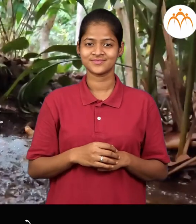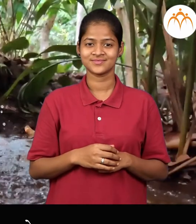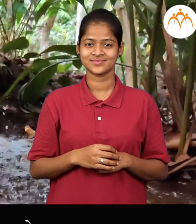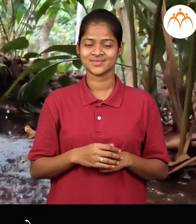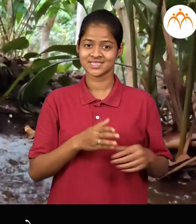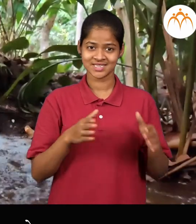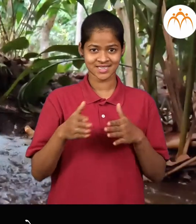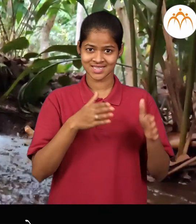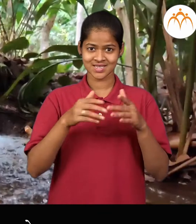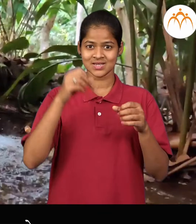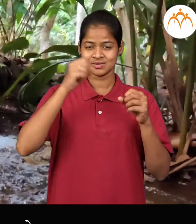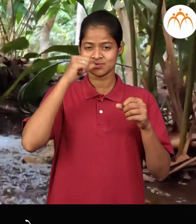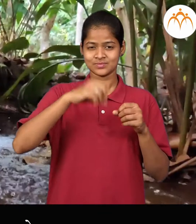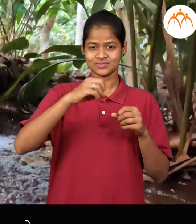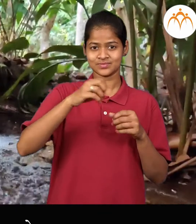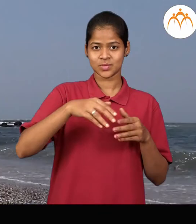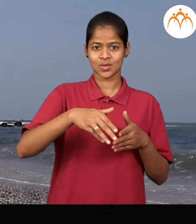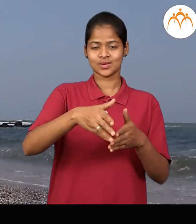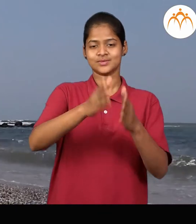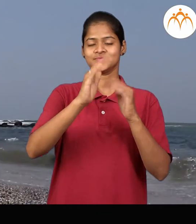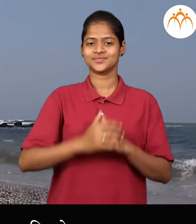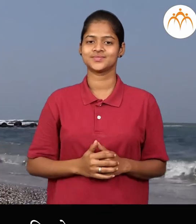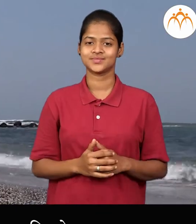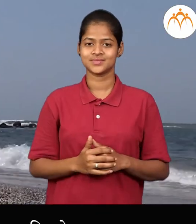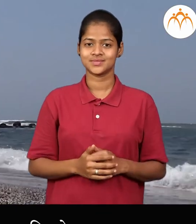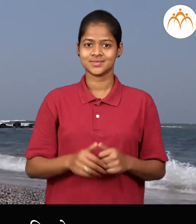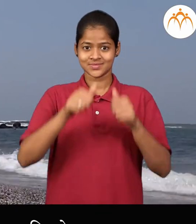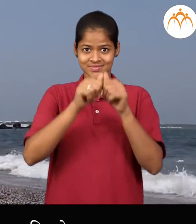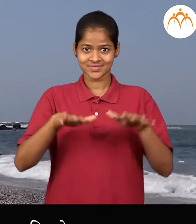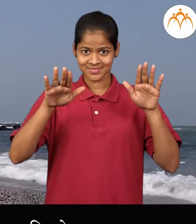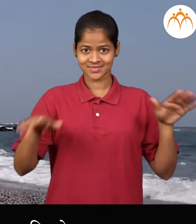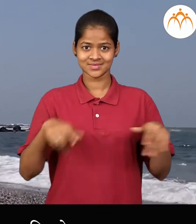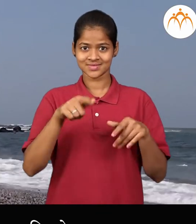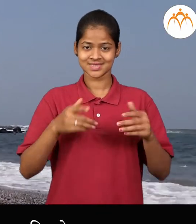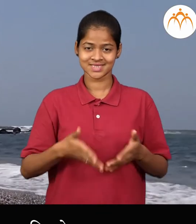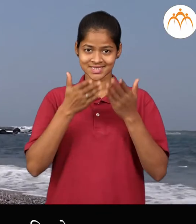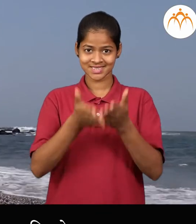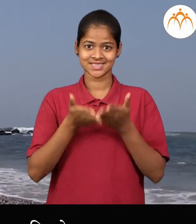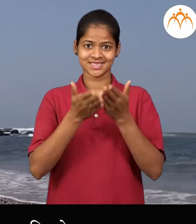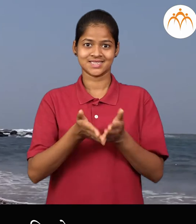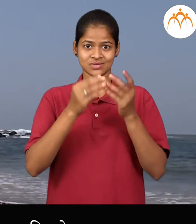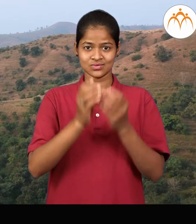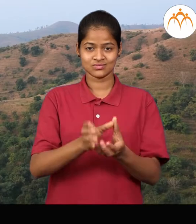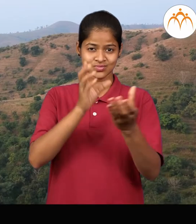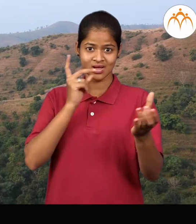जुडु जुडु वाहतो, समुद्र, समुद्रातून जहाज जाताना दिसले, डोंगर,